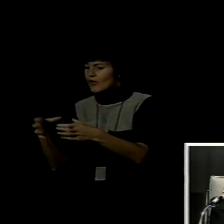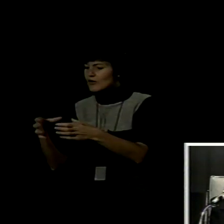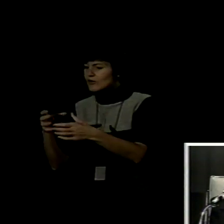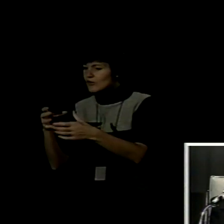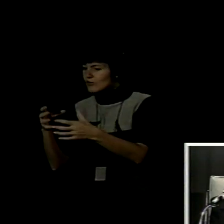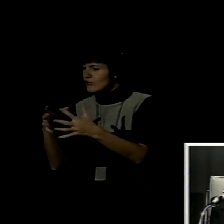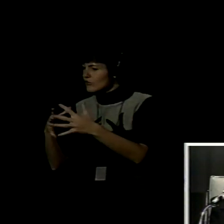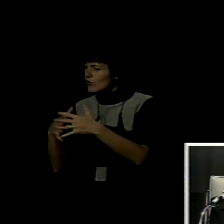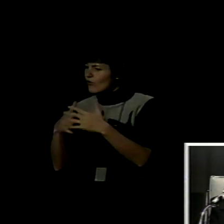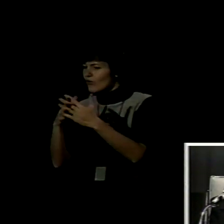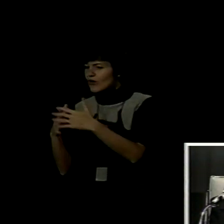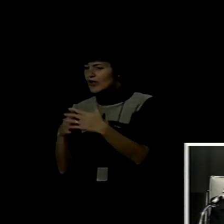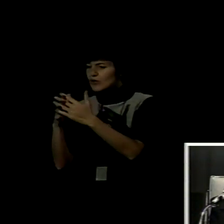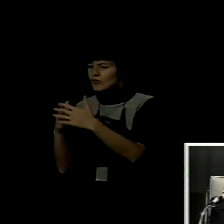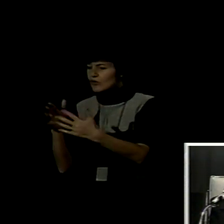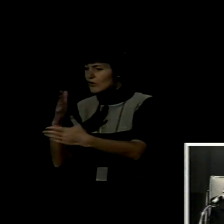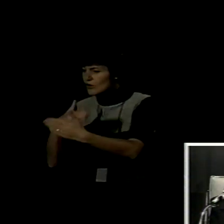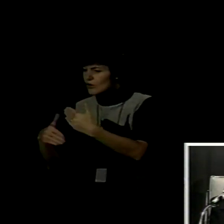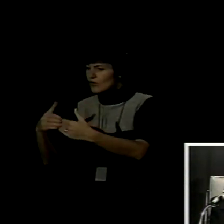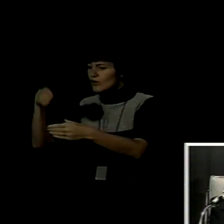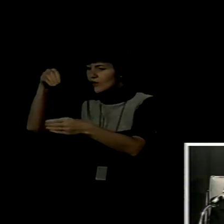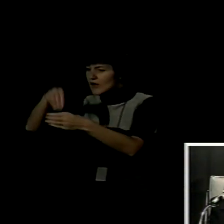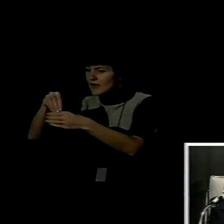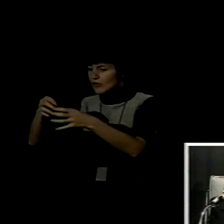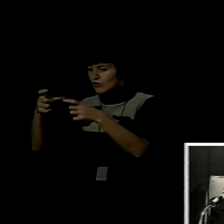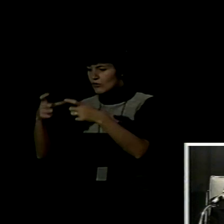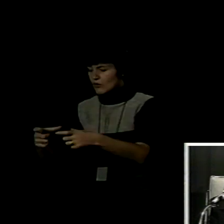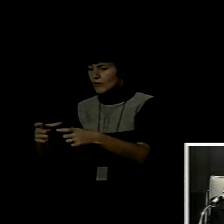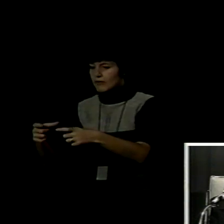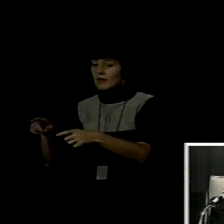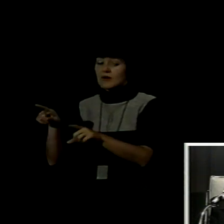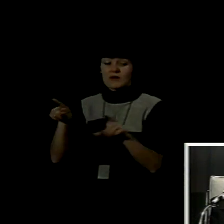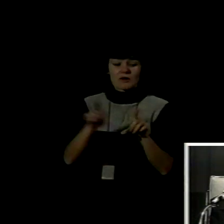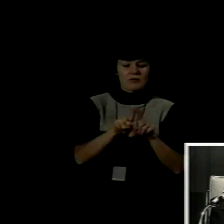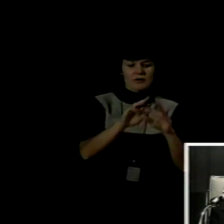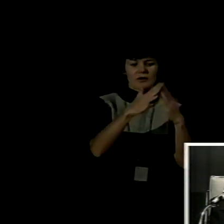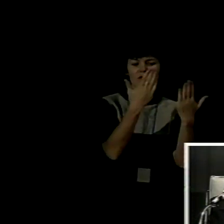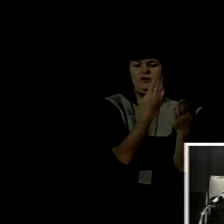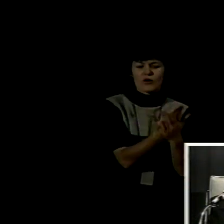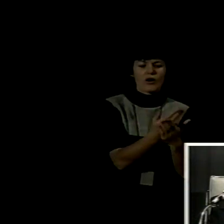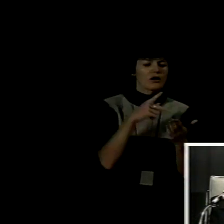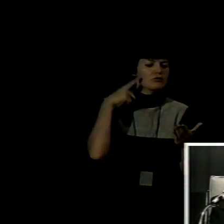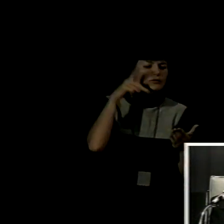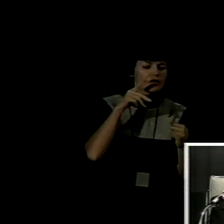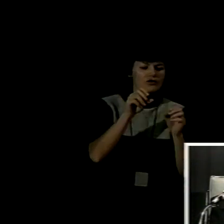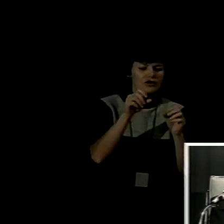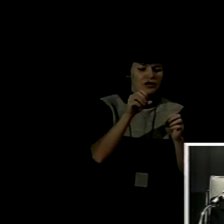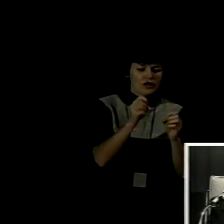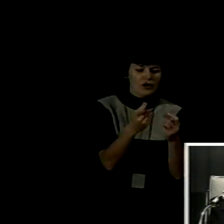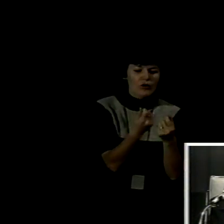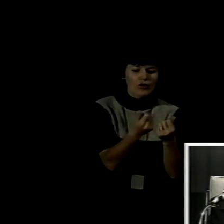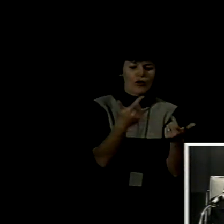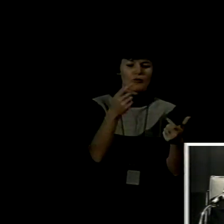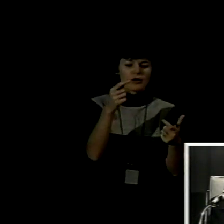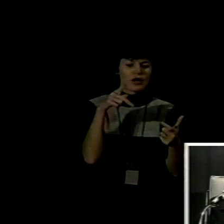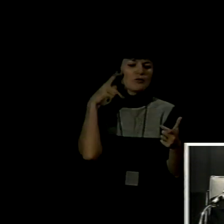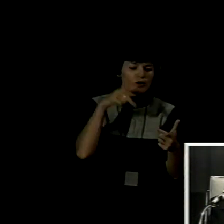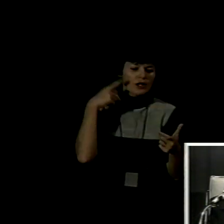escuela con las estructuras sociales económicas, políticas y culturales así como también las relaciones de